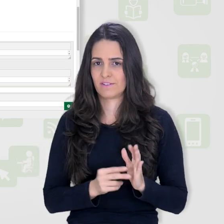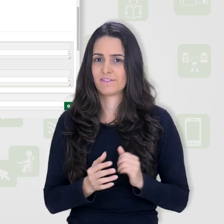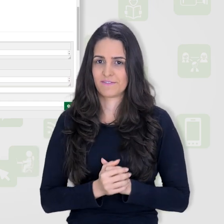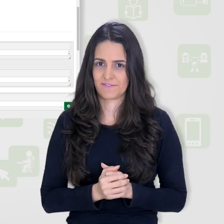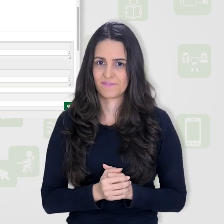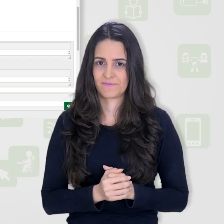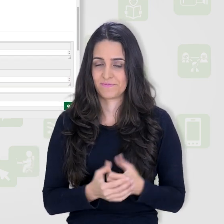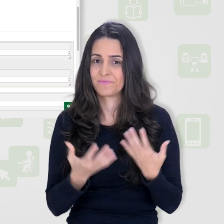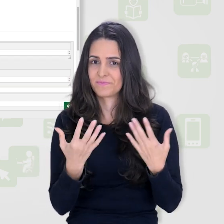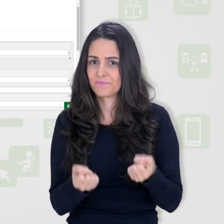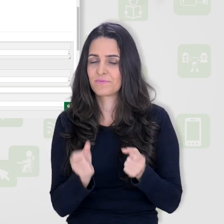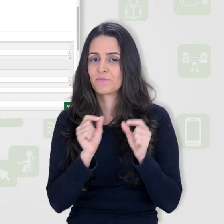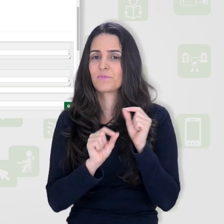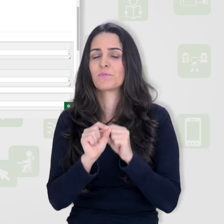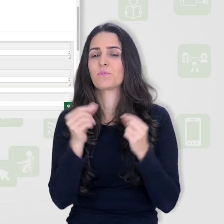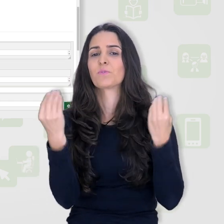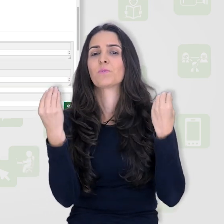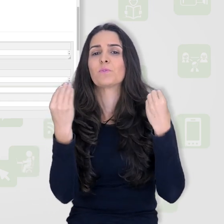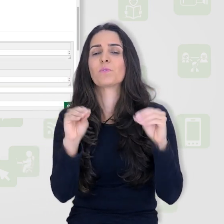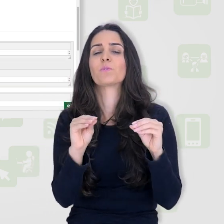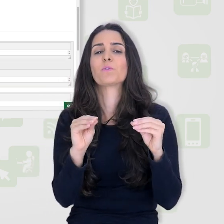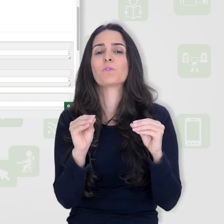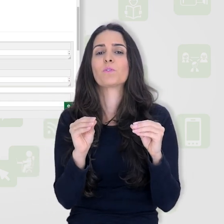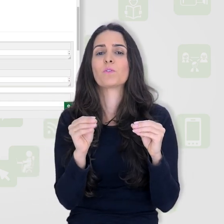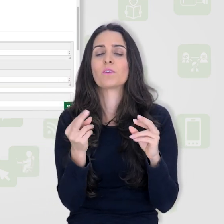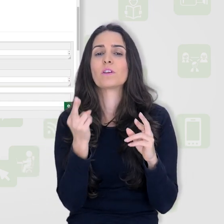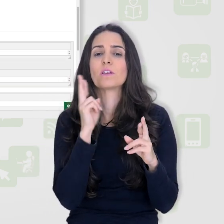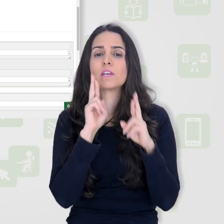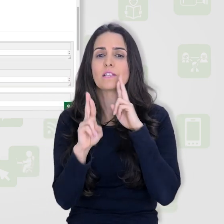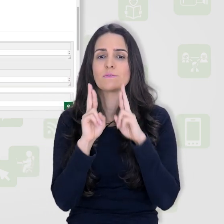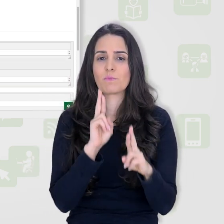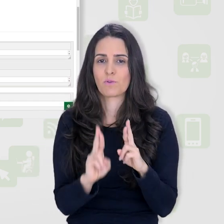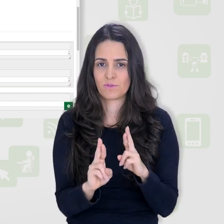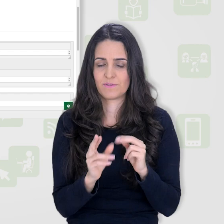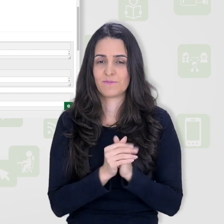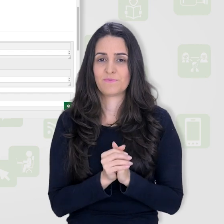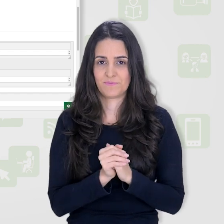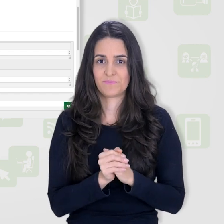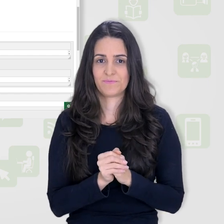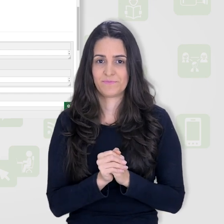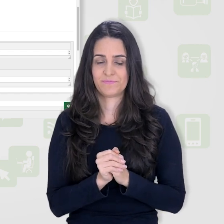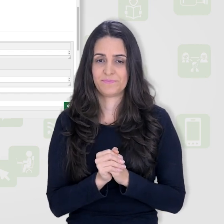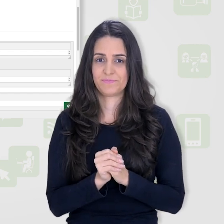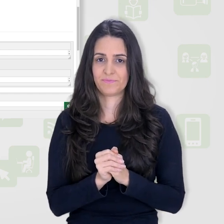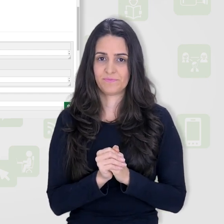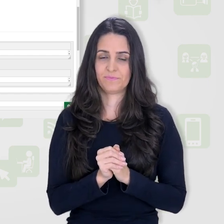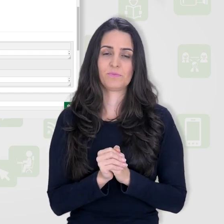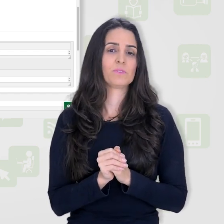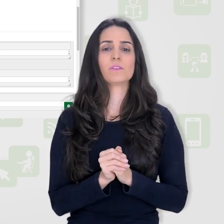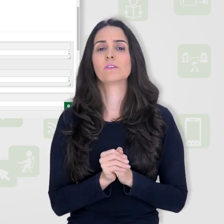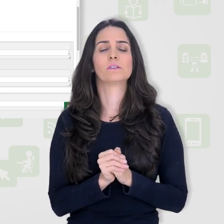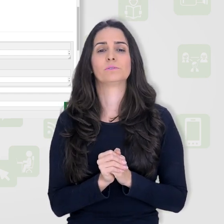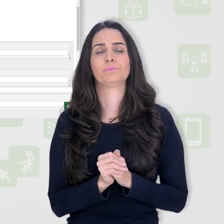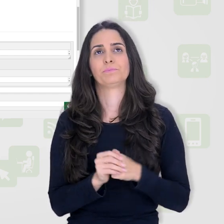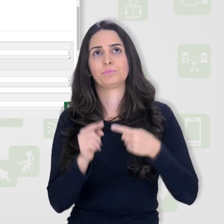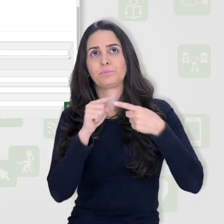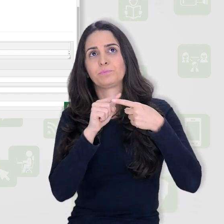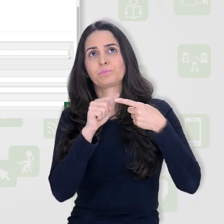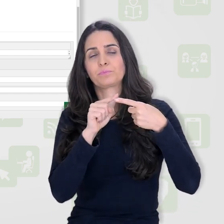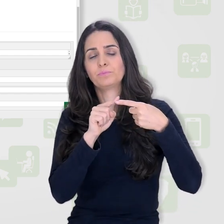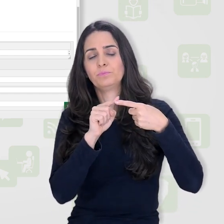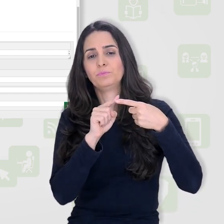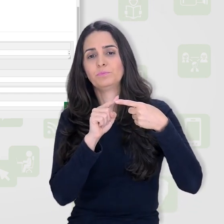configuração. Agora vamos então colocar as respostas. Eu vou começar então aqui